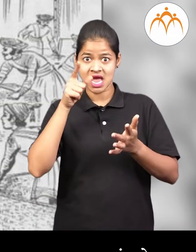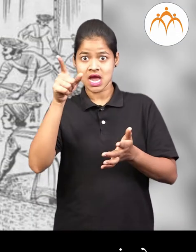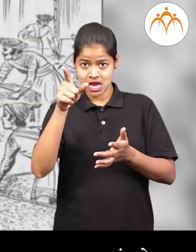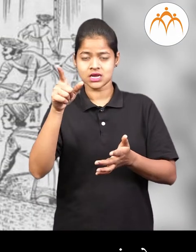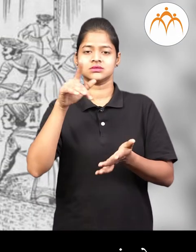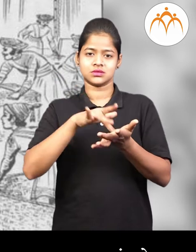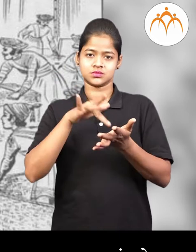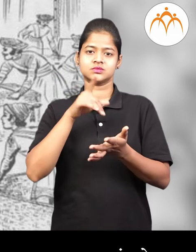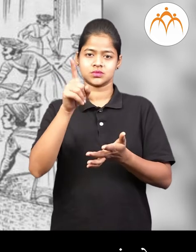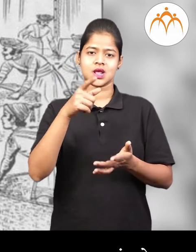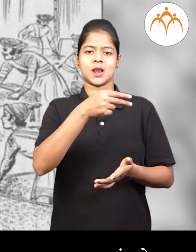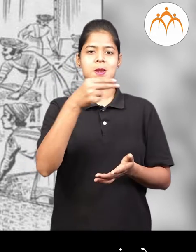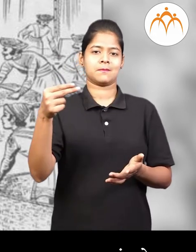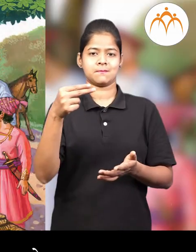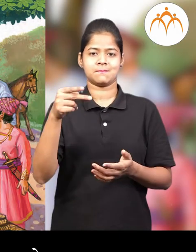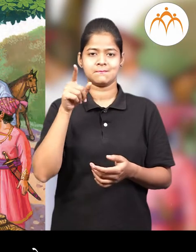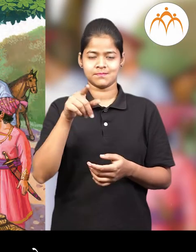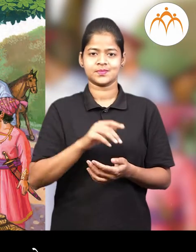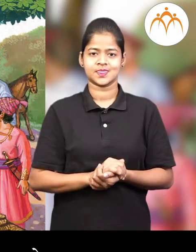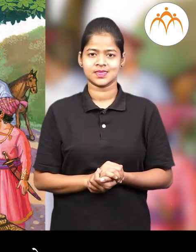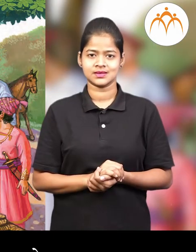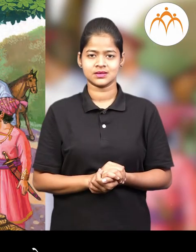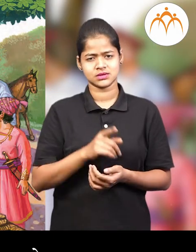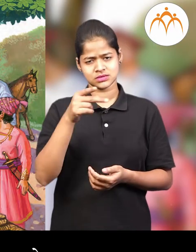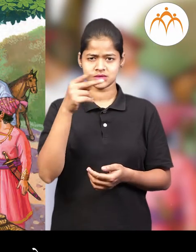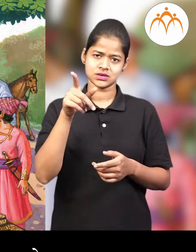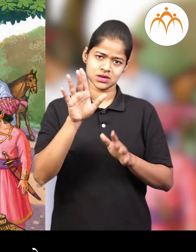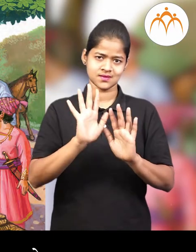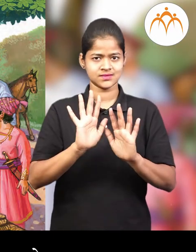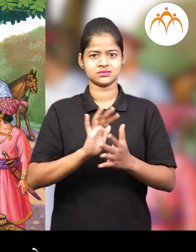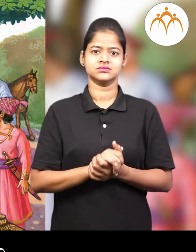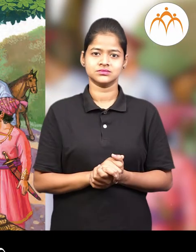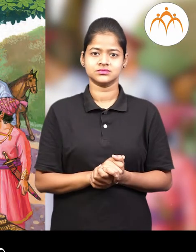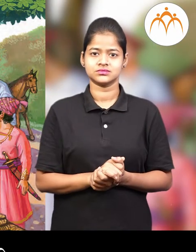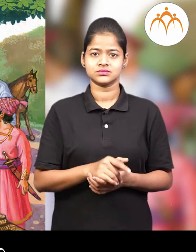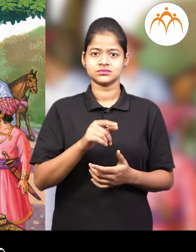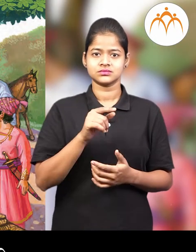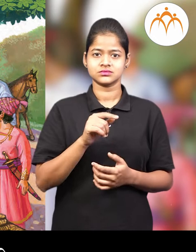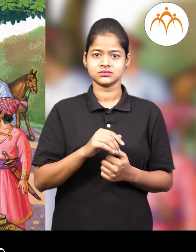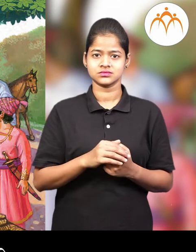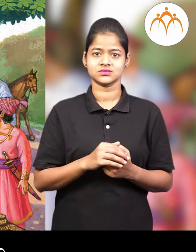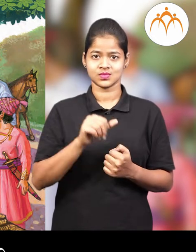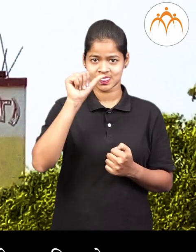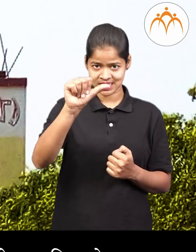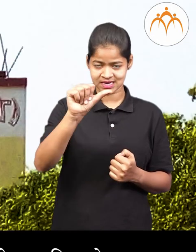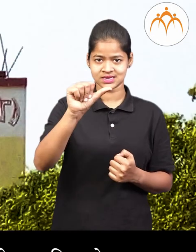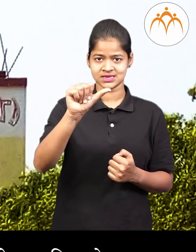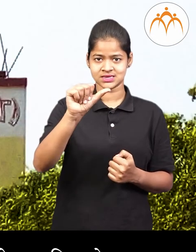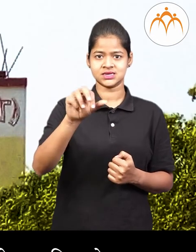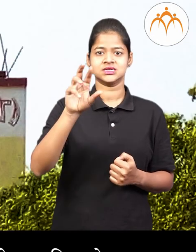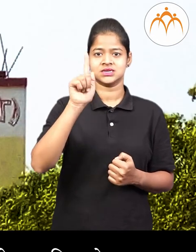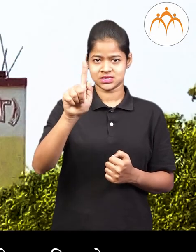या गावाजबर थामले तिथे त đangनी आपल्या सइन्याँसा तल ठोकला तिथे त यैंसे सइन्य थामले त्या